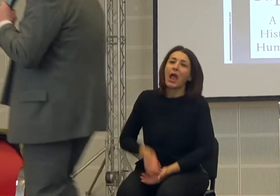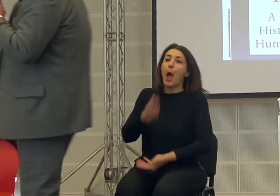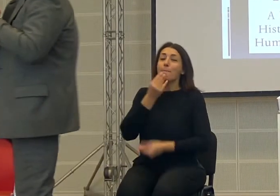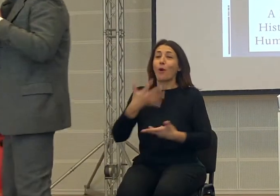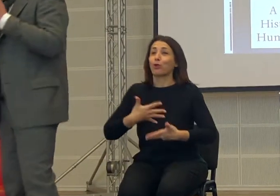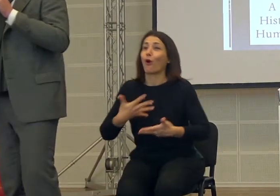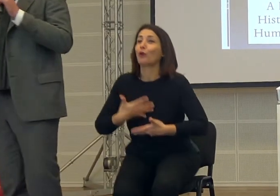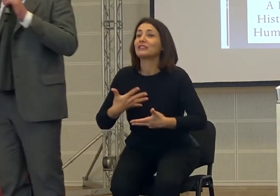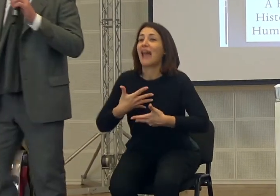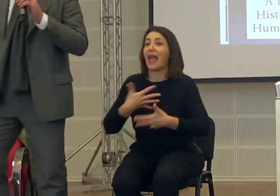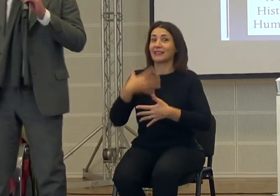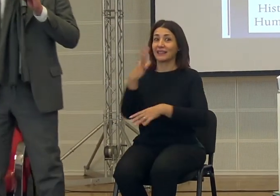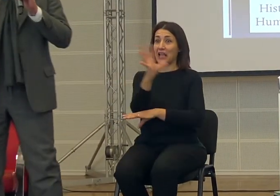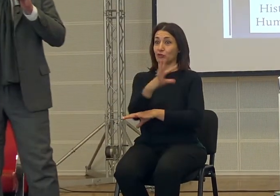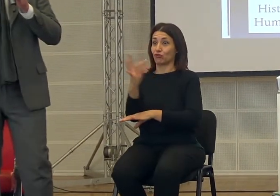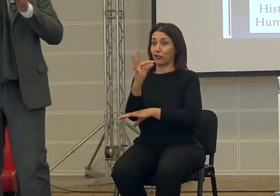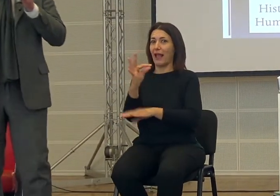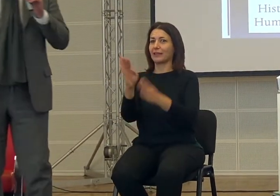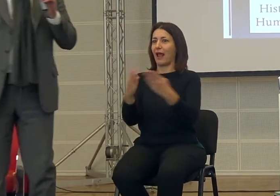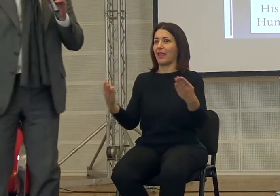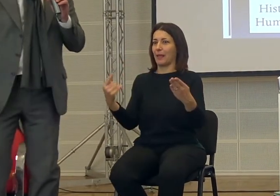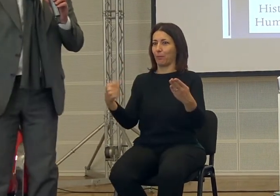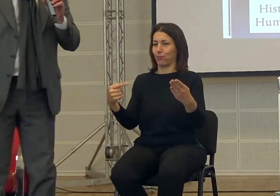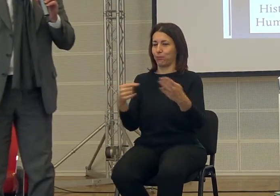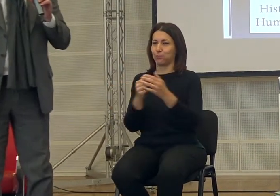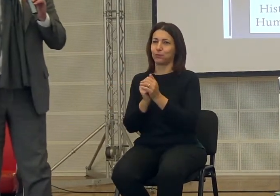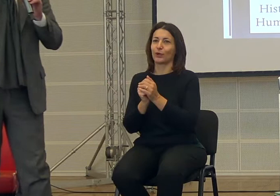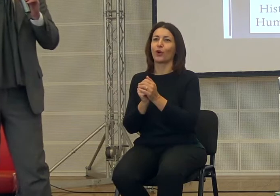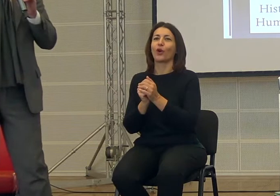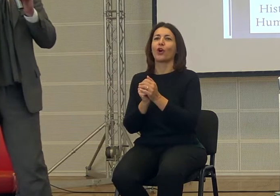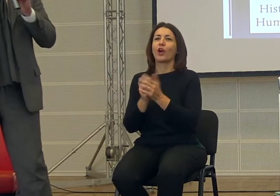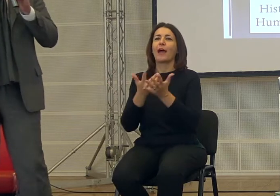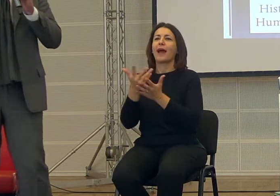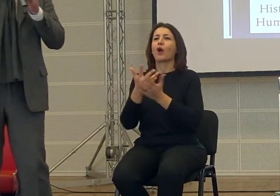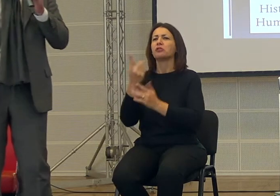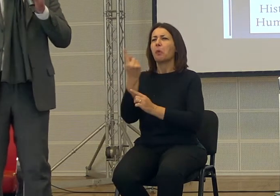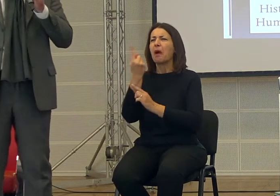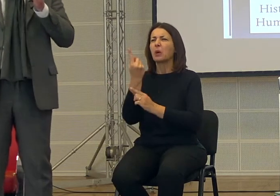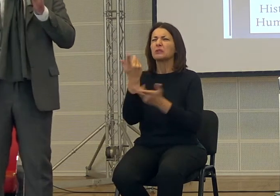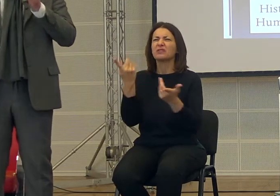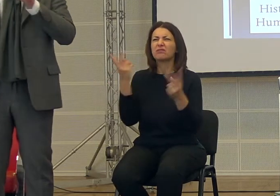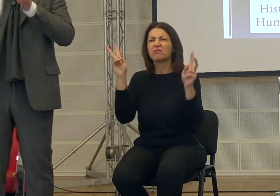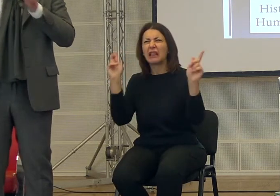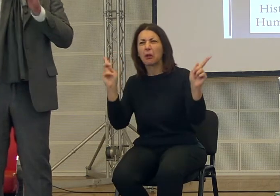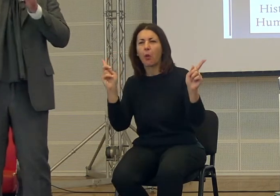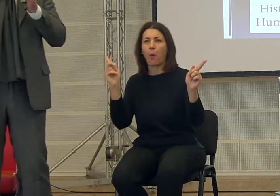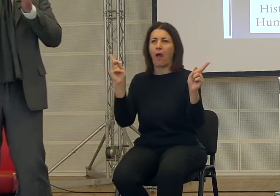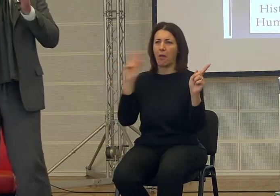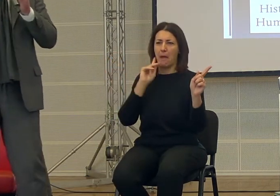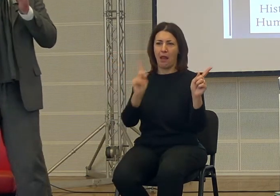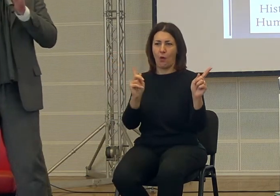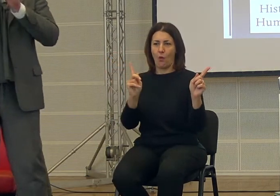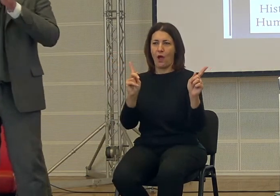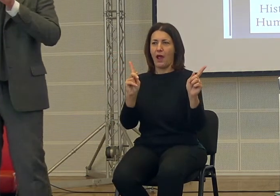riguarda la scelta del libro, perché infatti lo racconto perché qualcuno me l'ha chiesto, ma di quale libro parla? Perché abbiamo